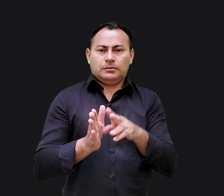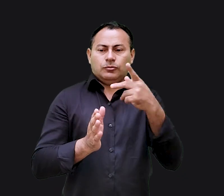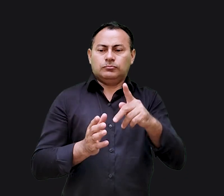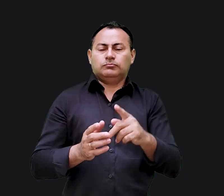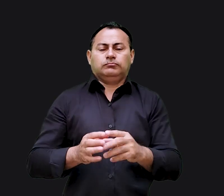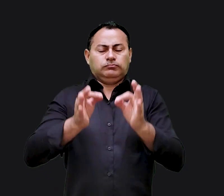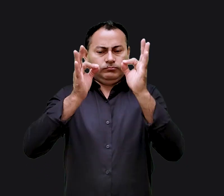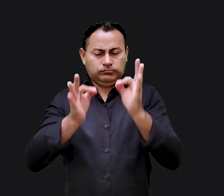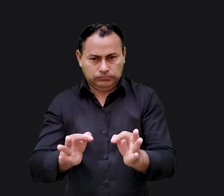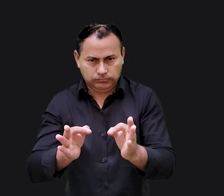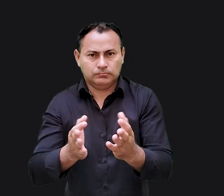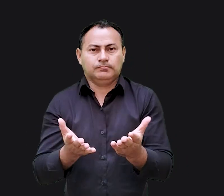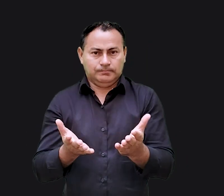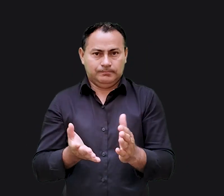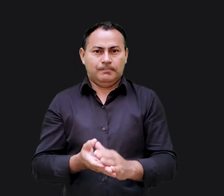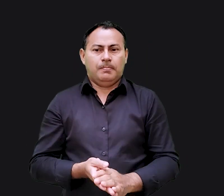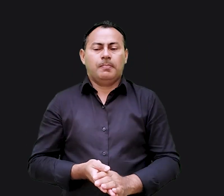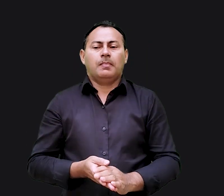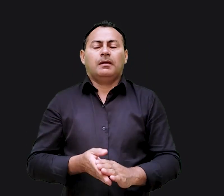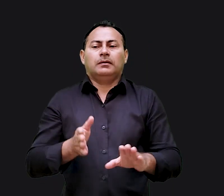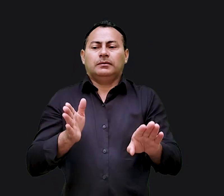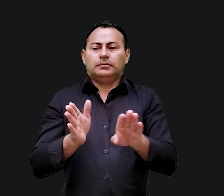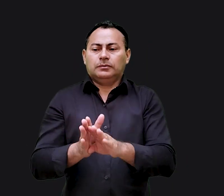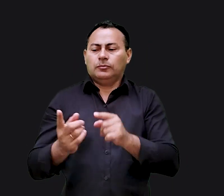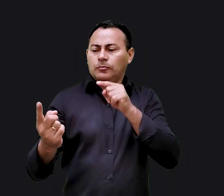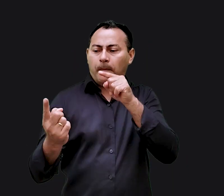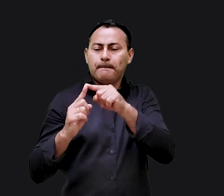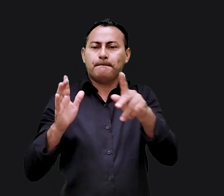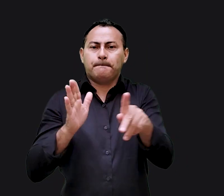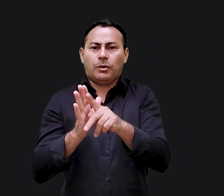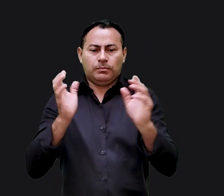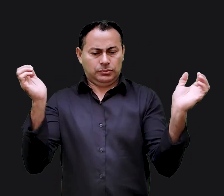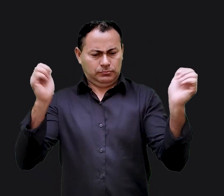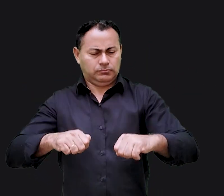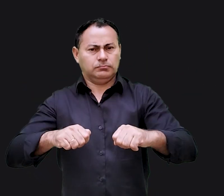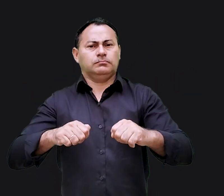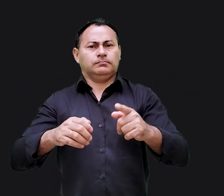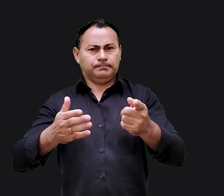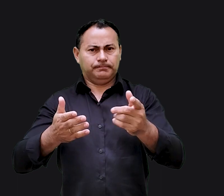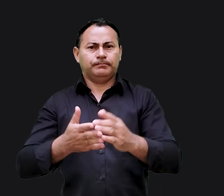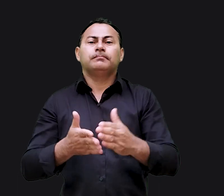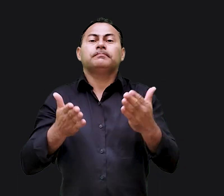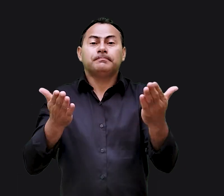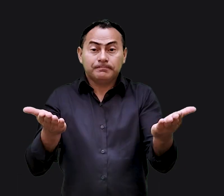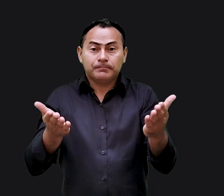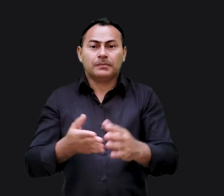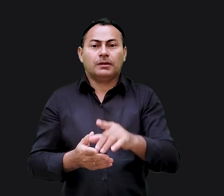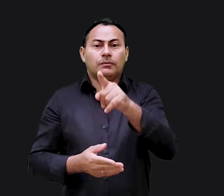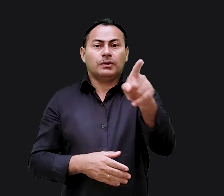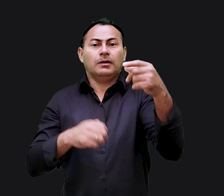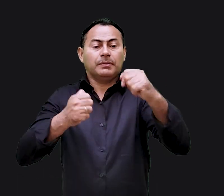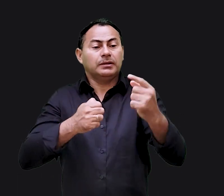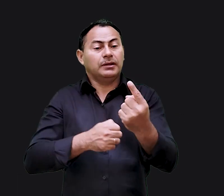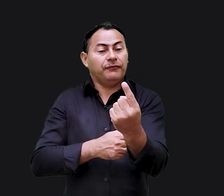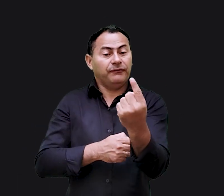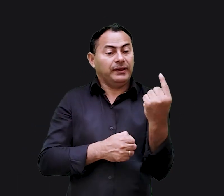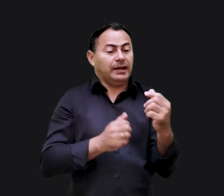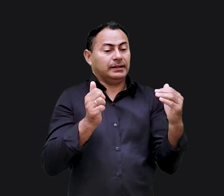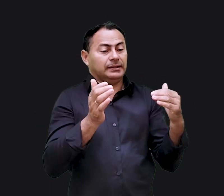e atingir o seu propósito, atingir o seu próprio potencial, então, vocês devem vir